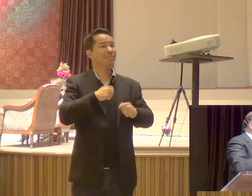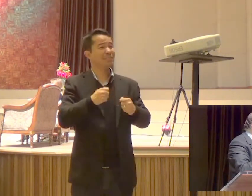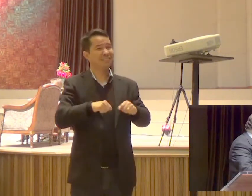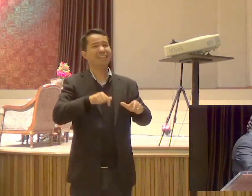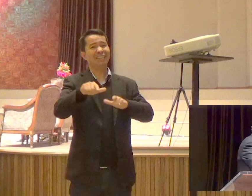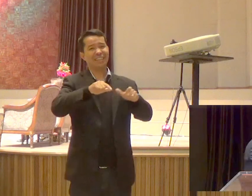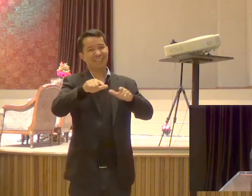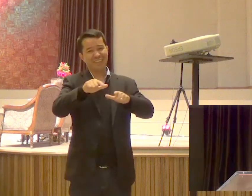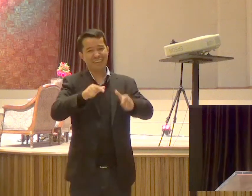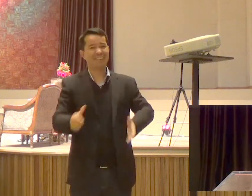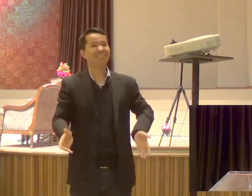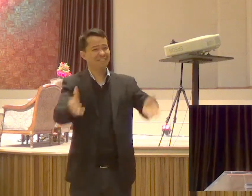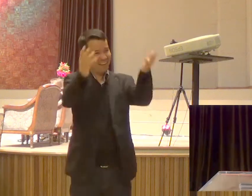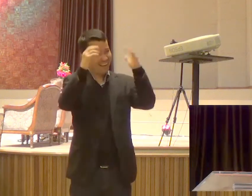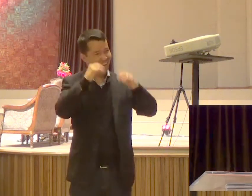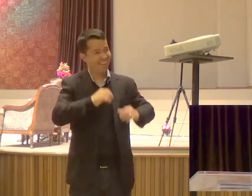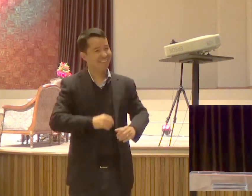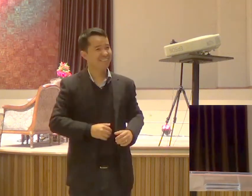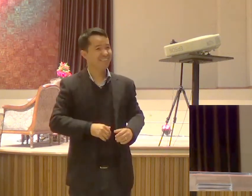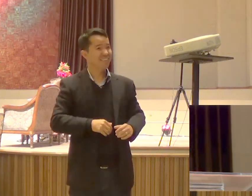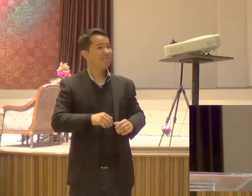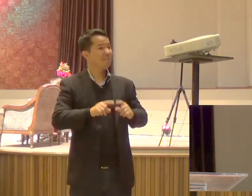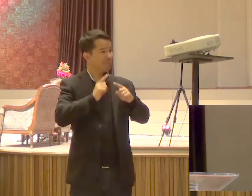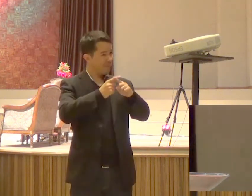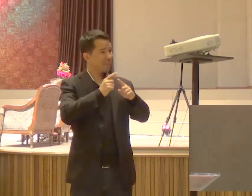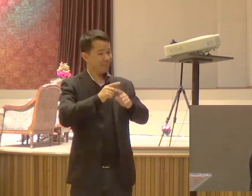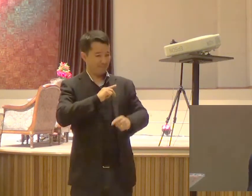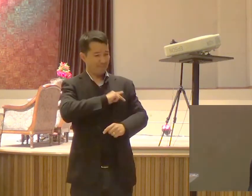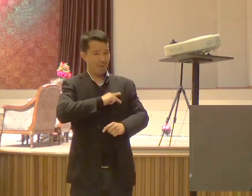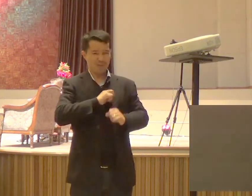Paulo não Paulo diz assim Olhe para mim Olhe para mim